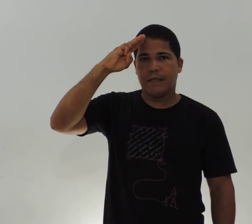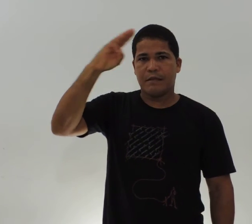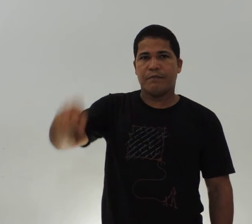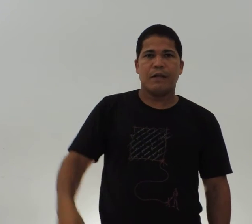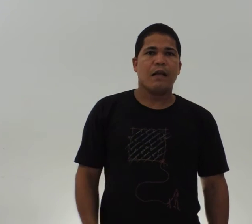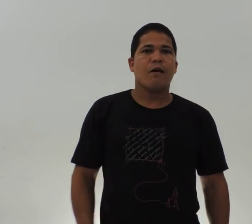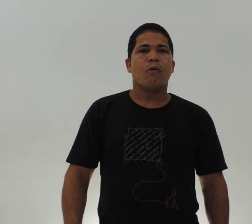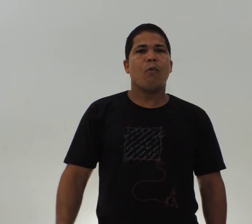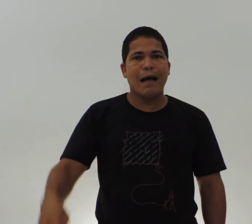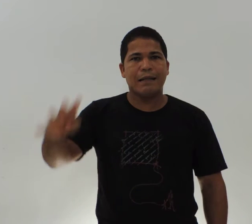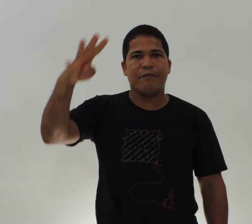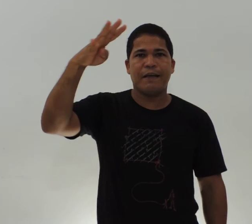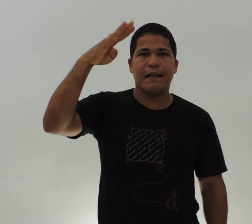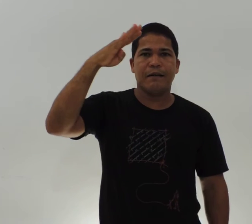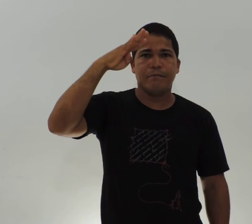quarta-feira,